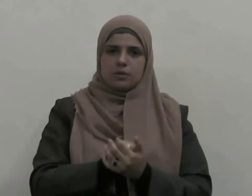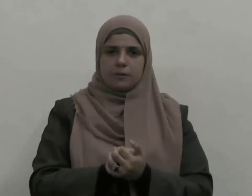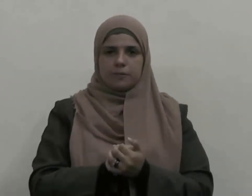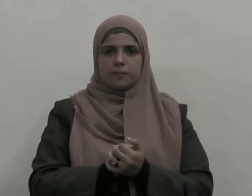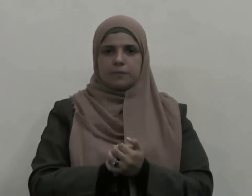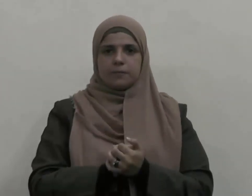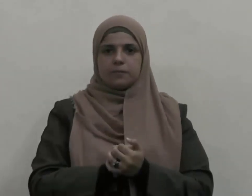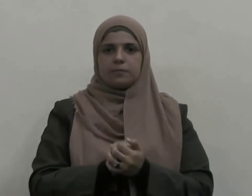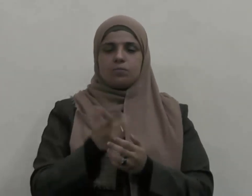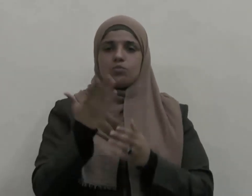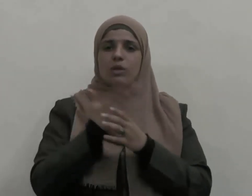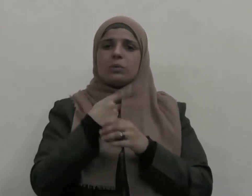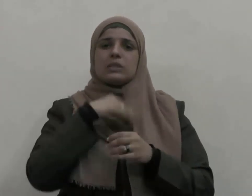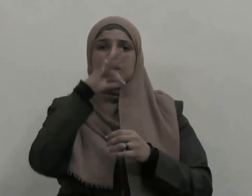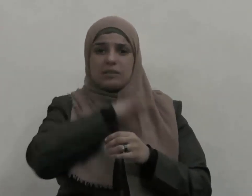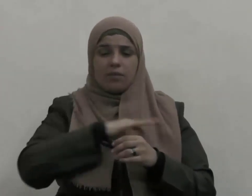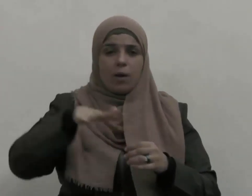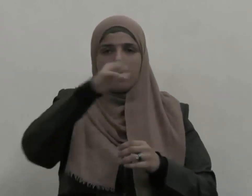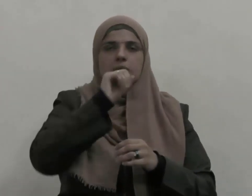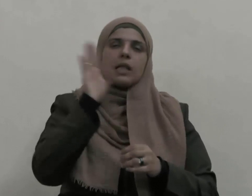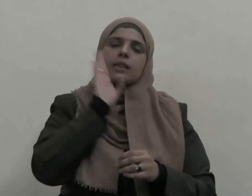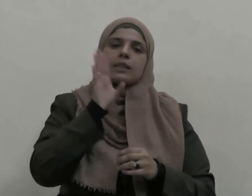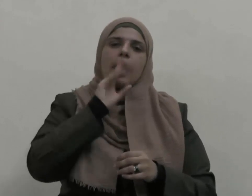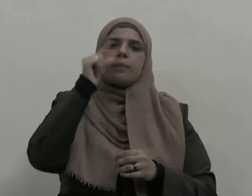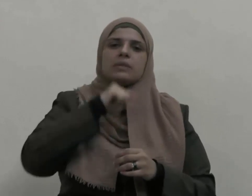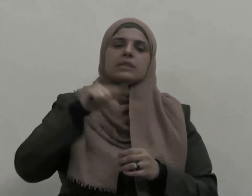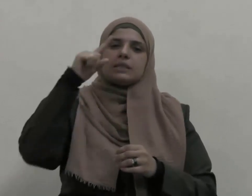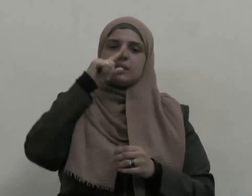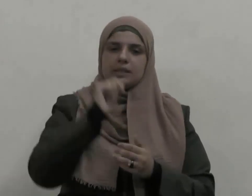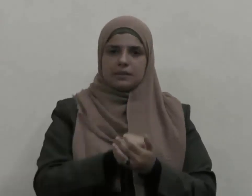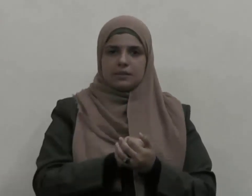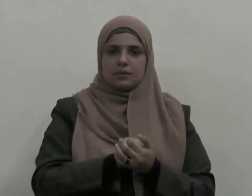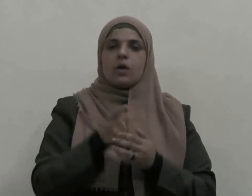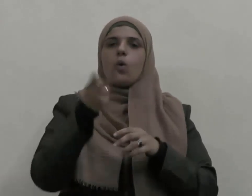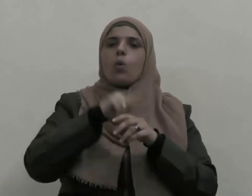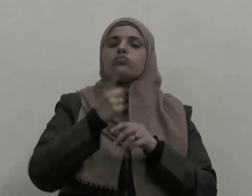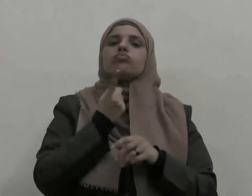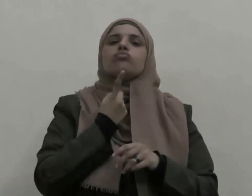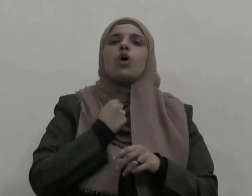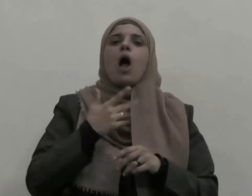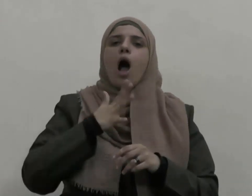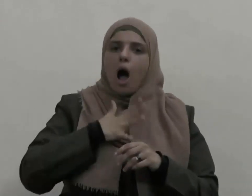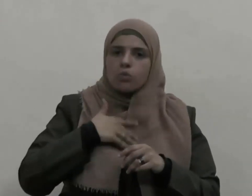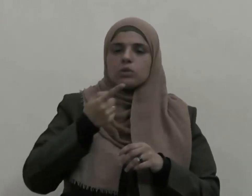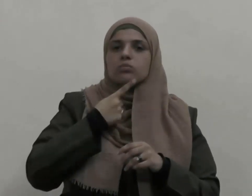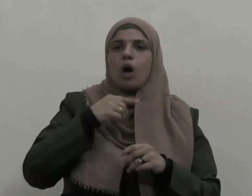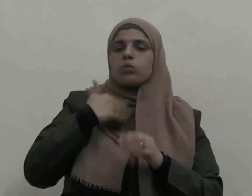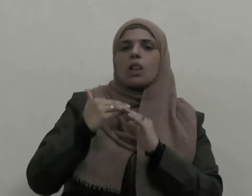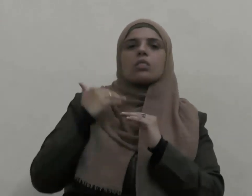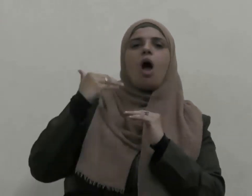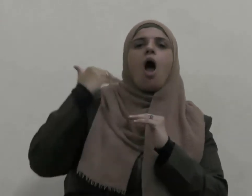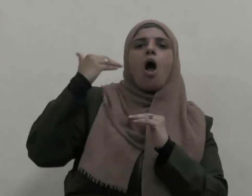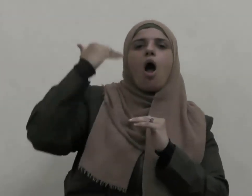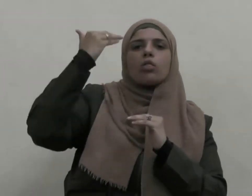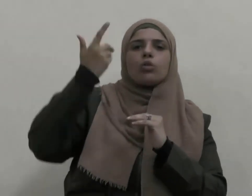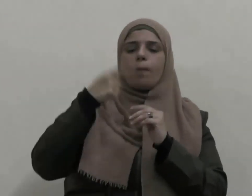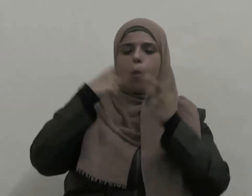لتعاليم ديننا الحنيف ورغبة في تقدم وطننا ورفعته